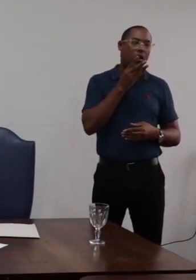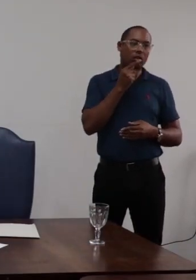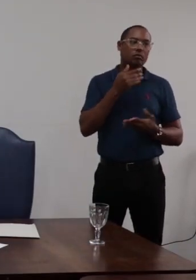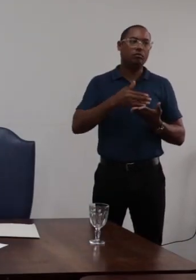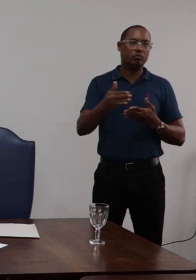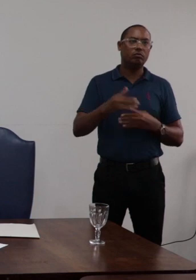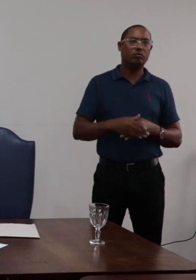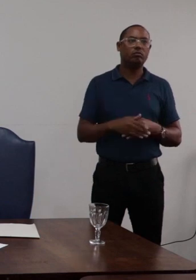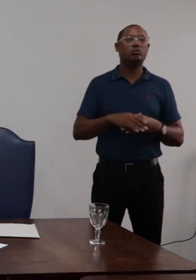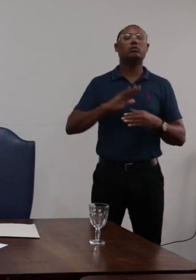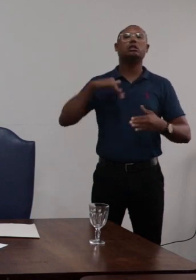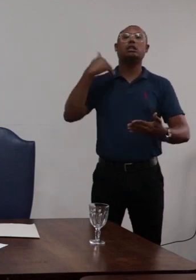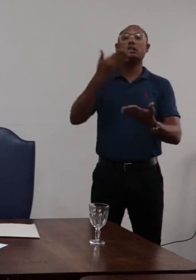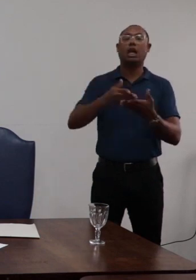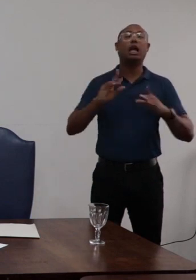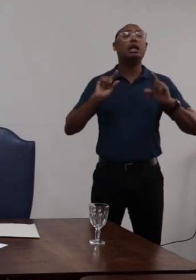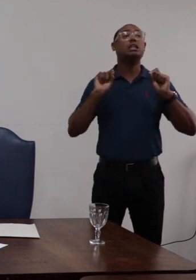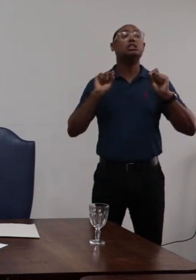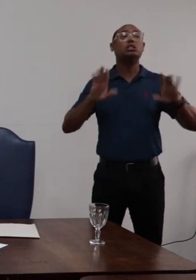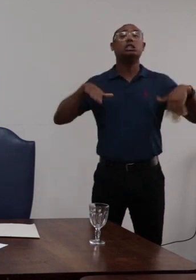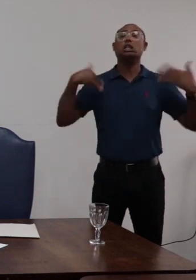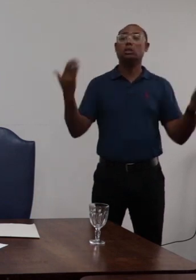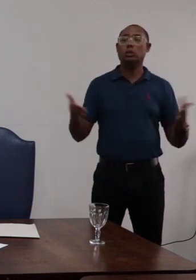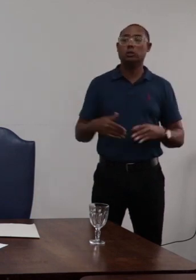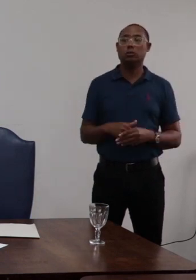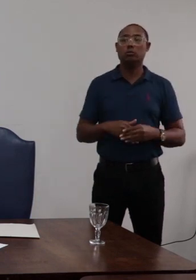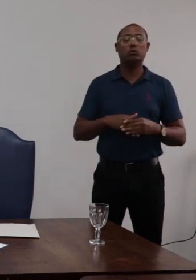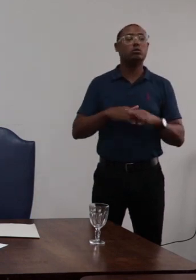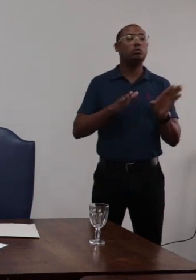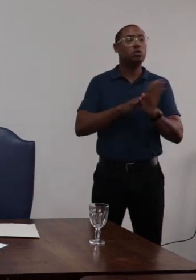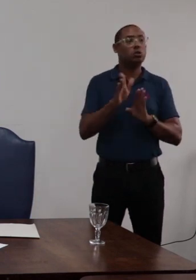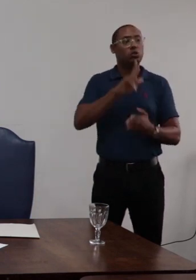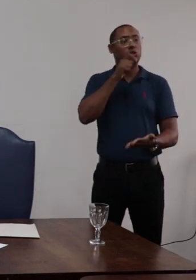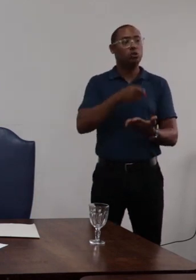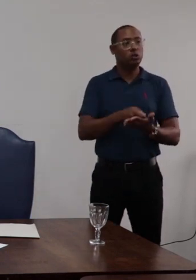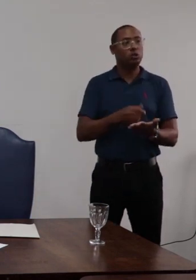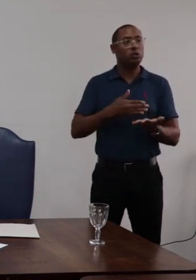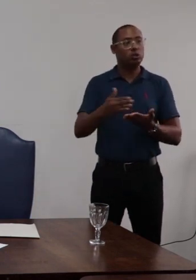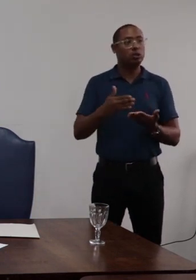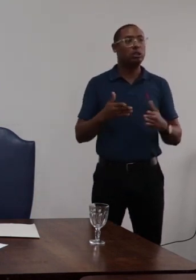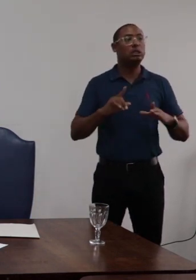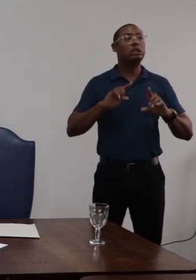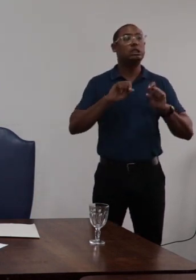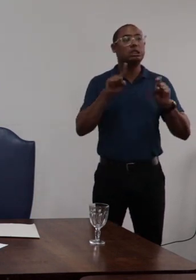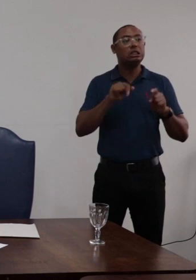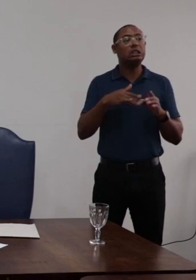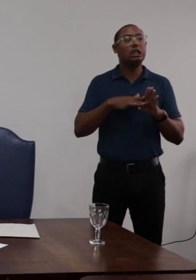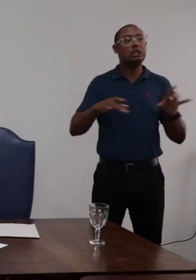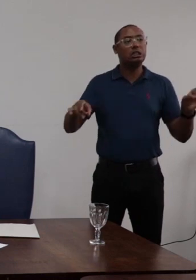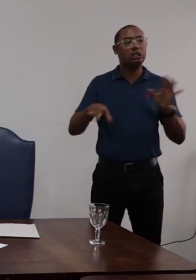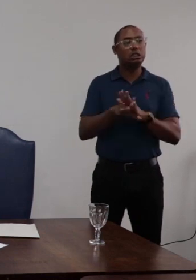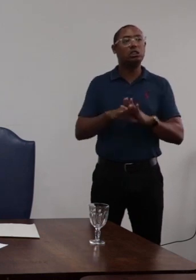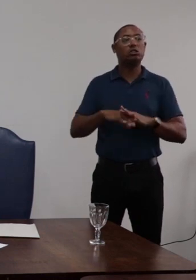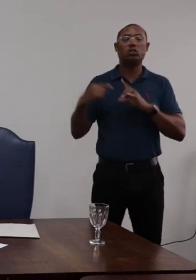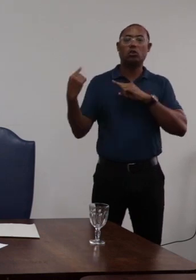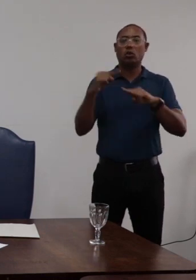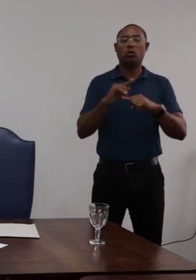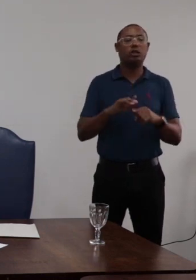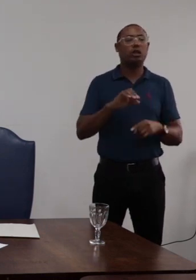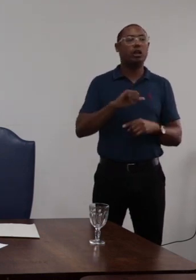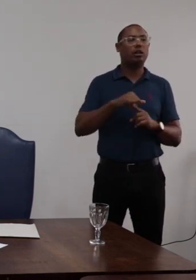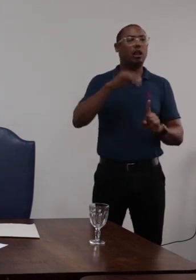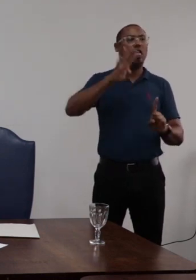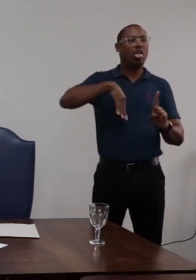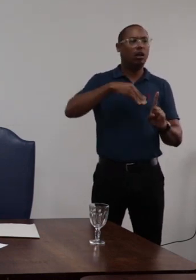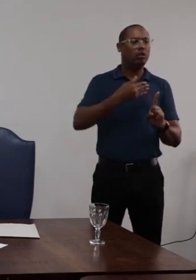junta até quando a gente vai deixar a gente vai chamar desse conselho será que se essa resolução que a sede morava estivesse sendo